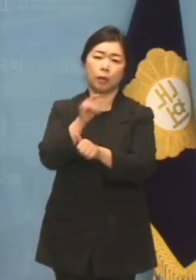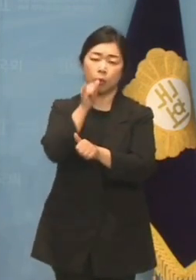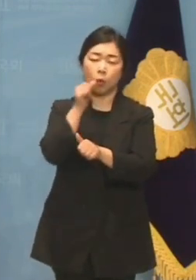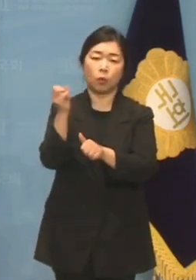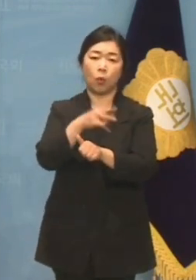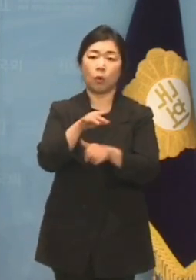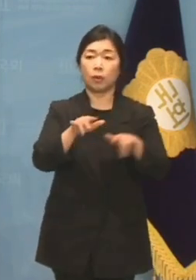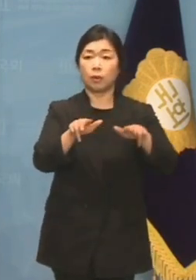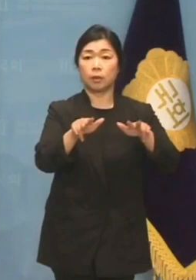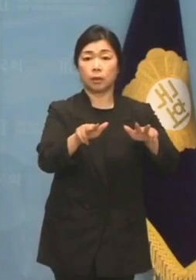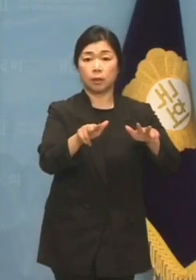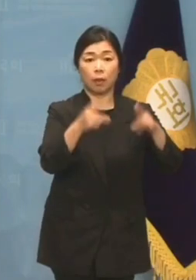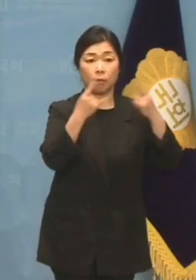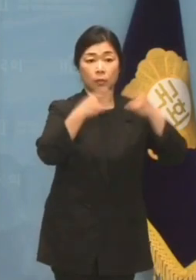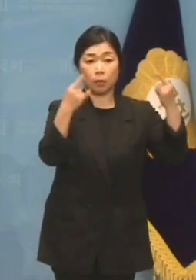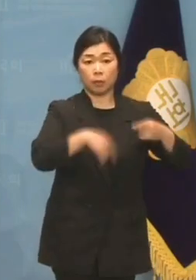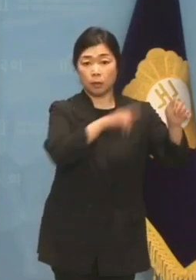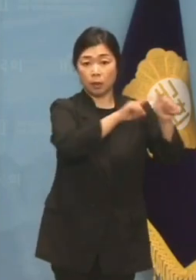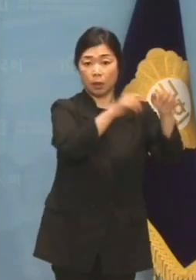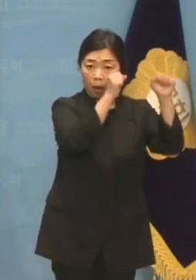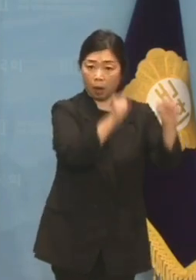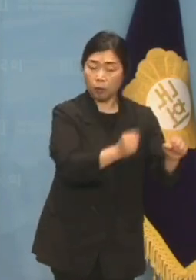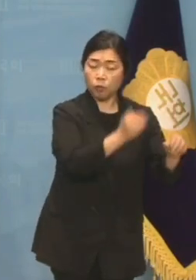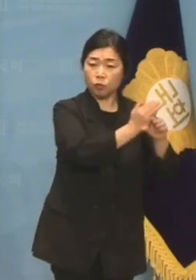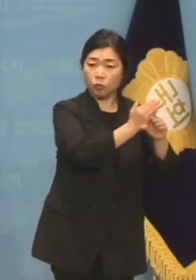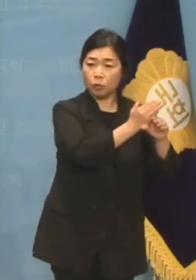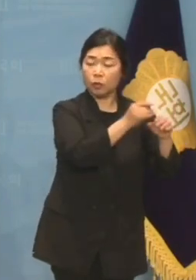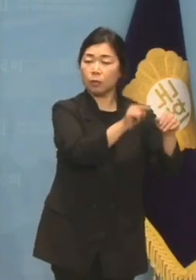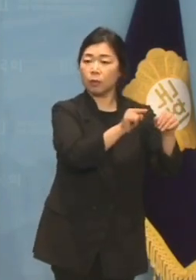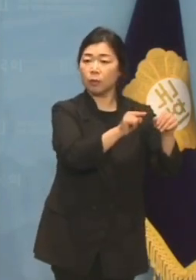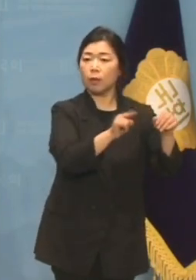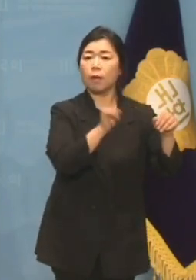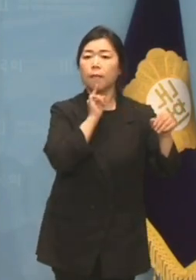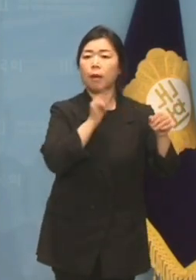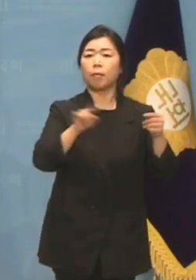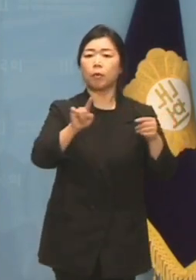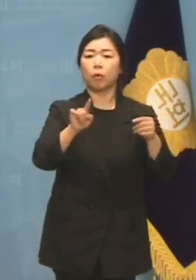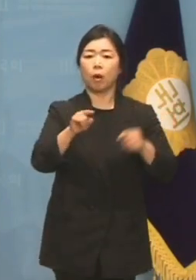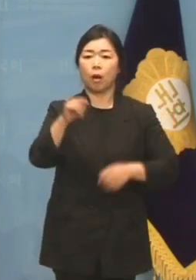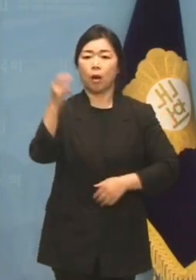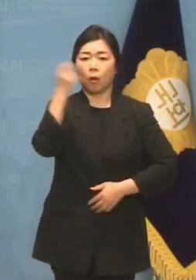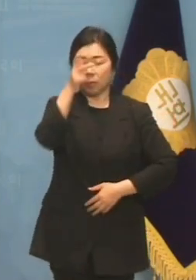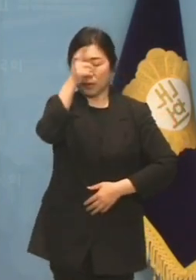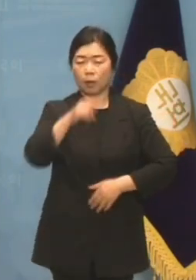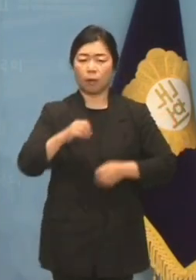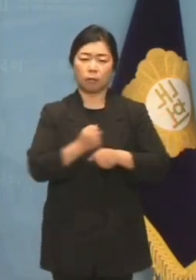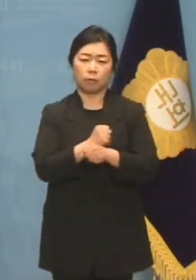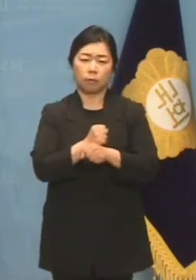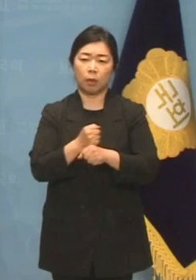송영길 전 대표도 검찰이 말도 안 되는 소설을 쓴다고 했습니다.